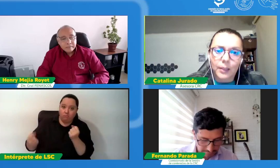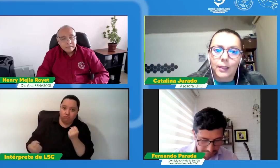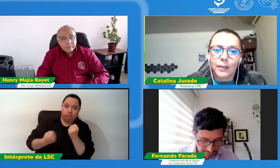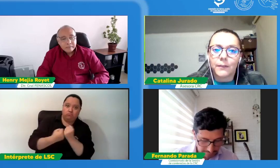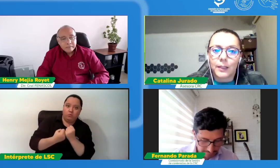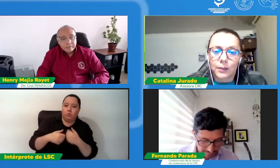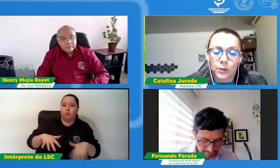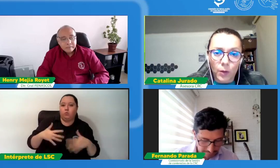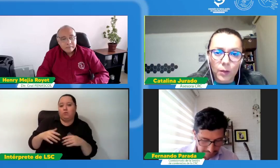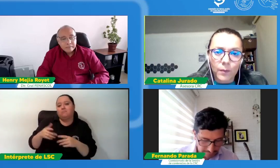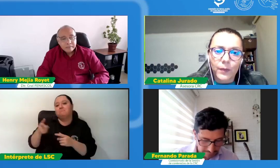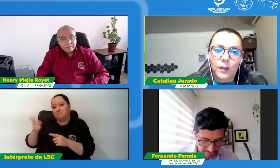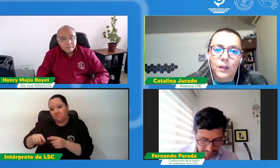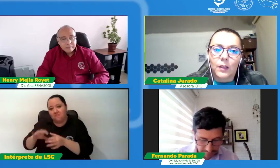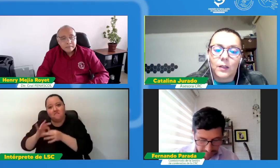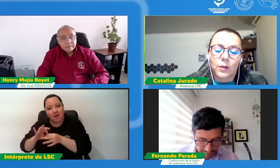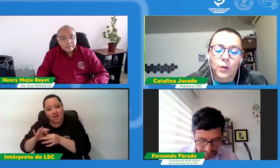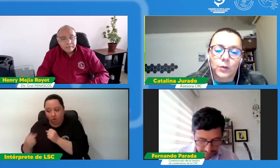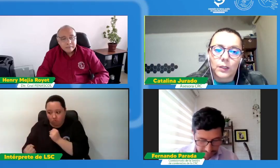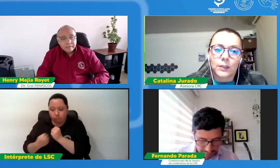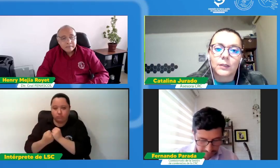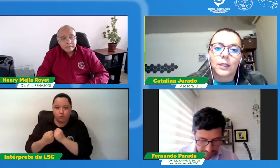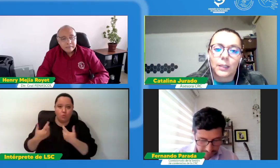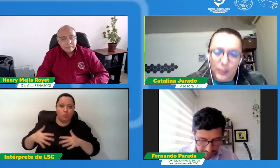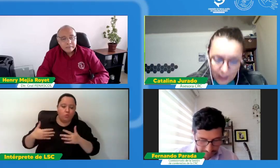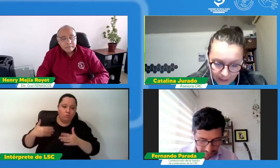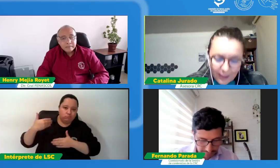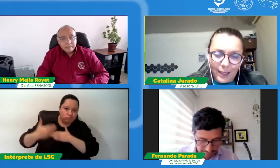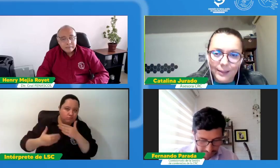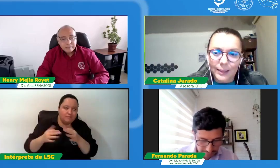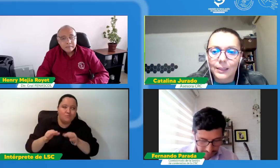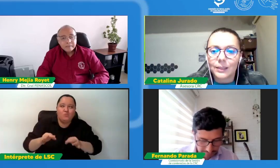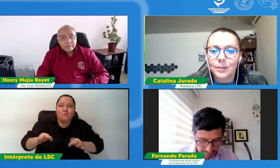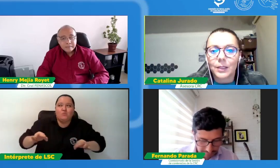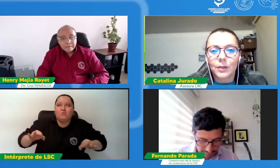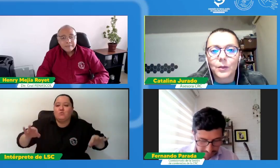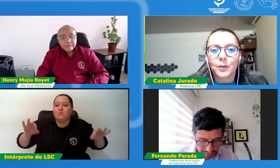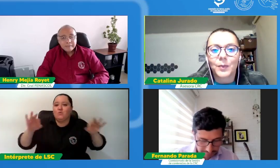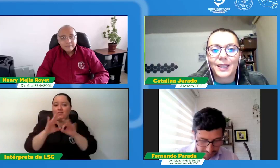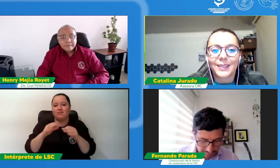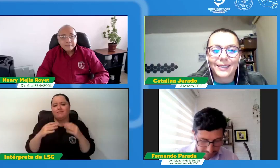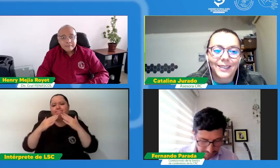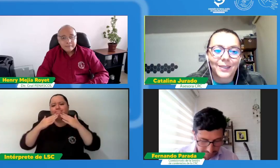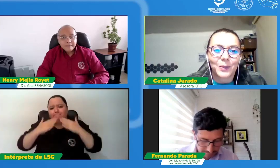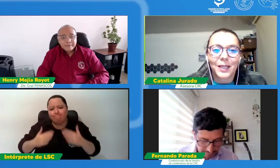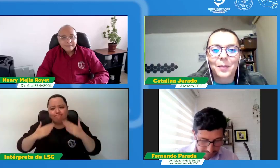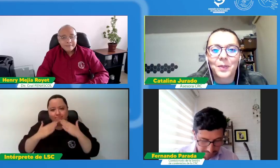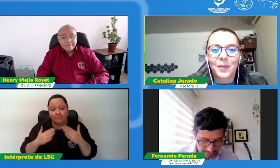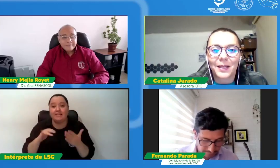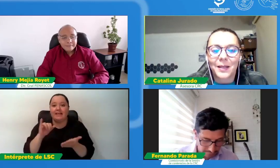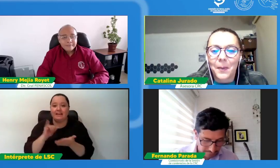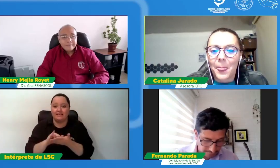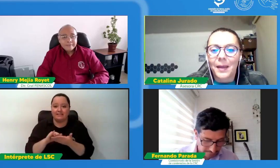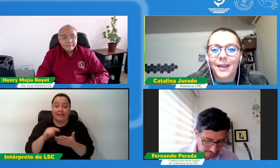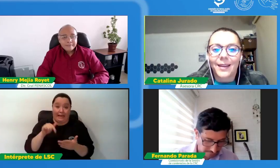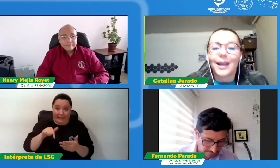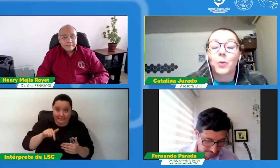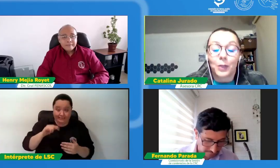Penascol entonces reiterar ese agradecimiento esperar que esta no sea la primera la última